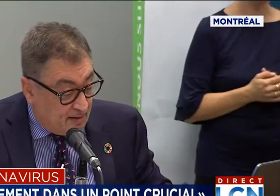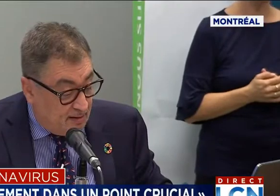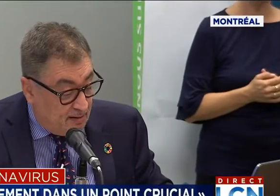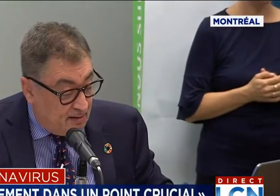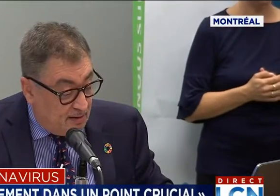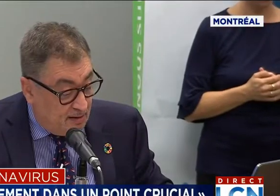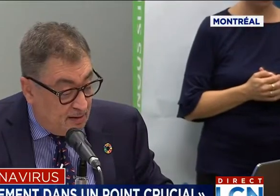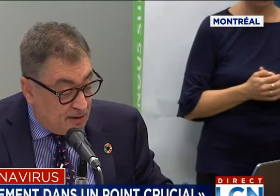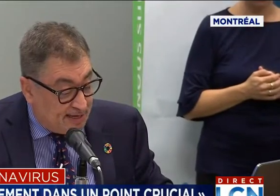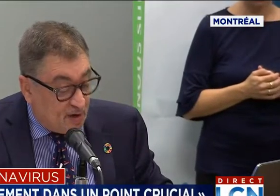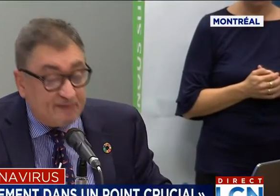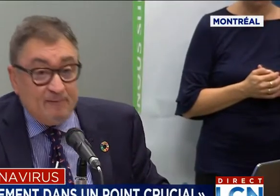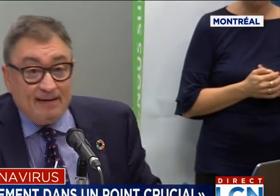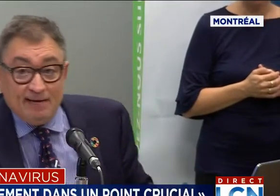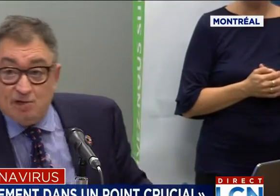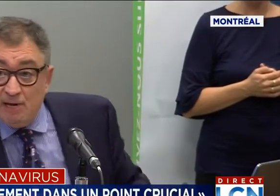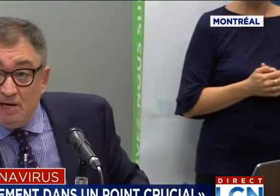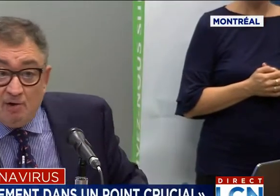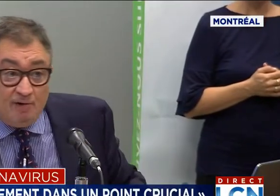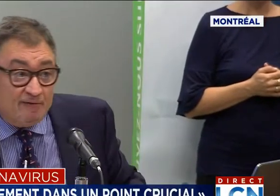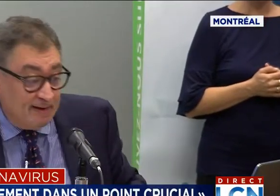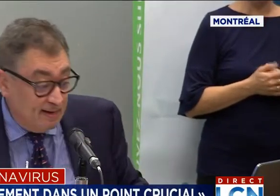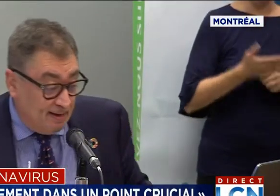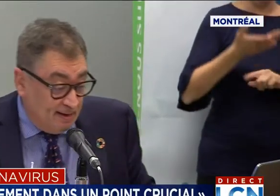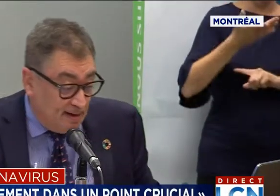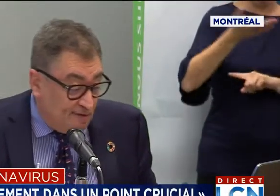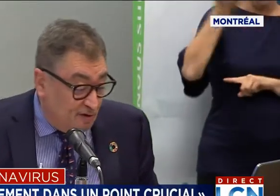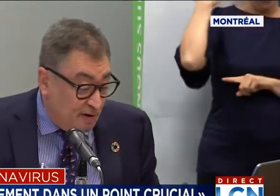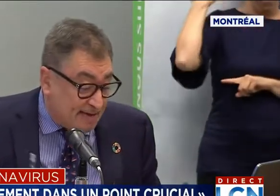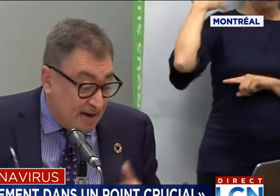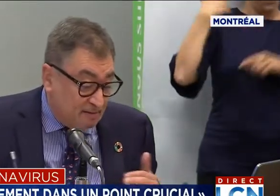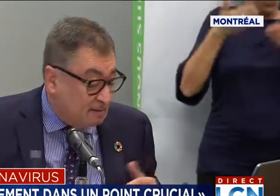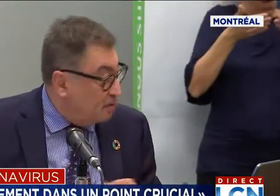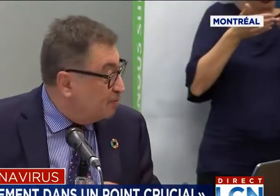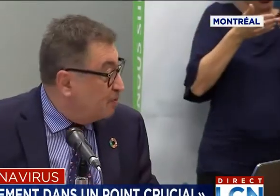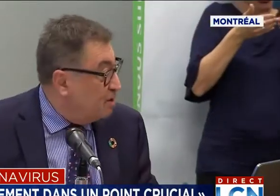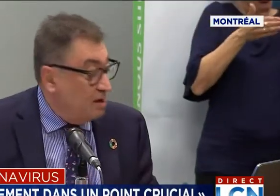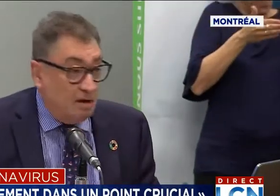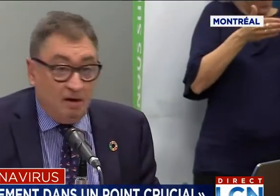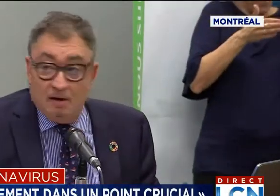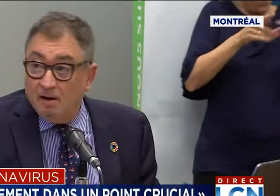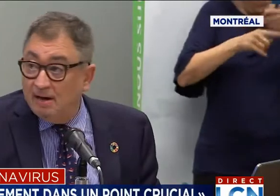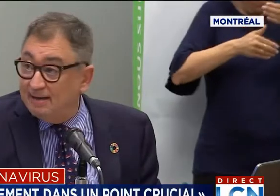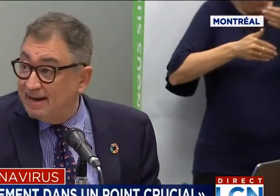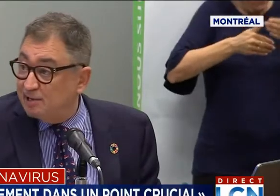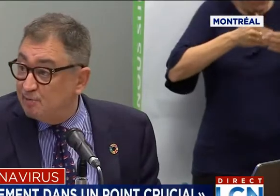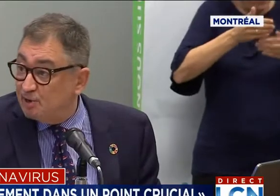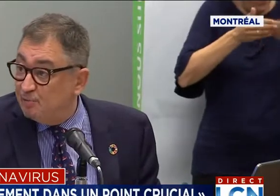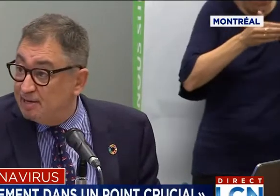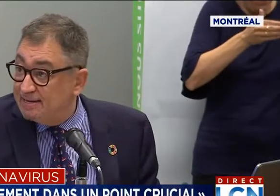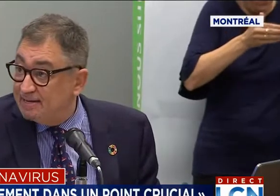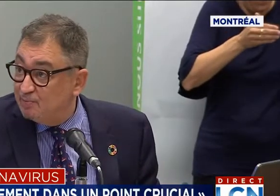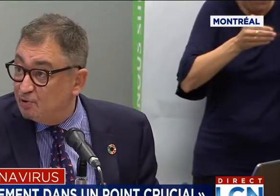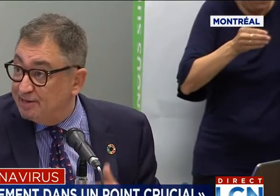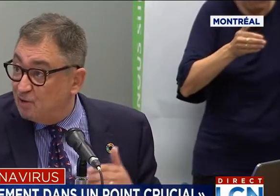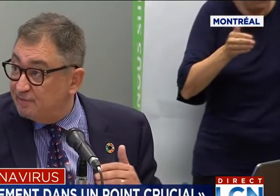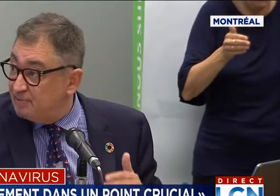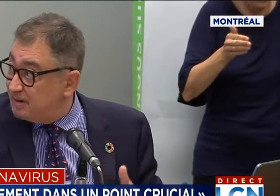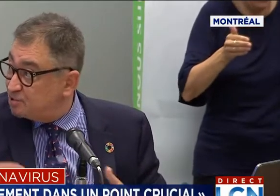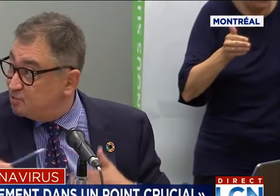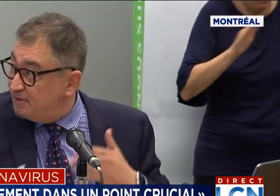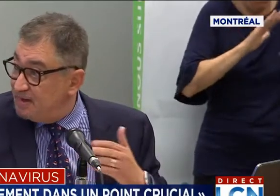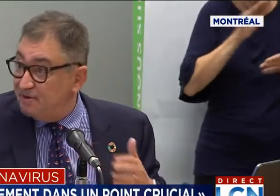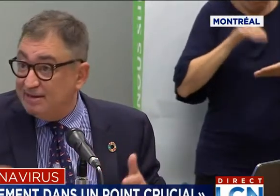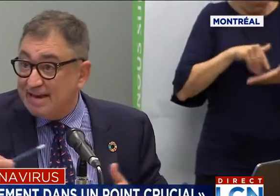le déconfinement graduel qu'on a fait, il a fallu attendre un peu dans la région métropolitaine pour le